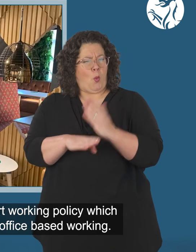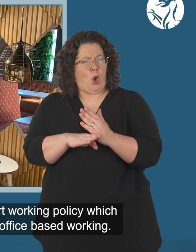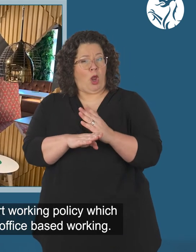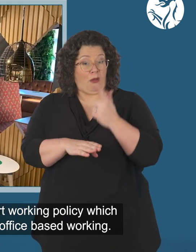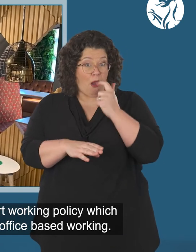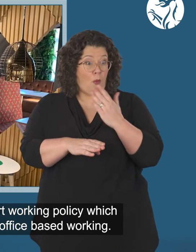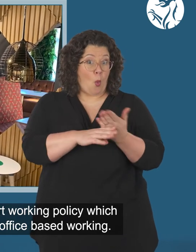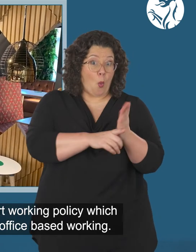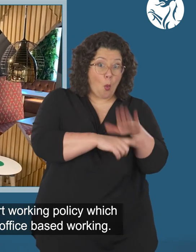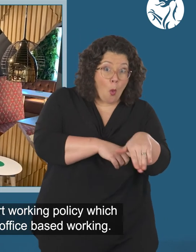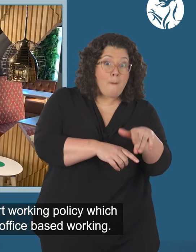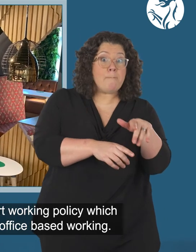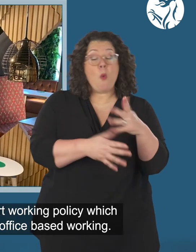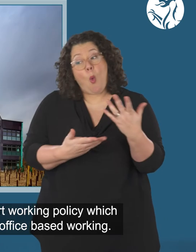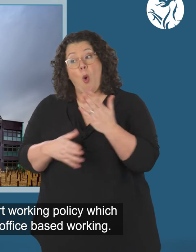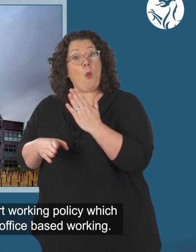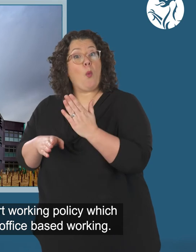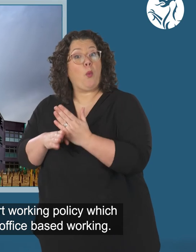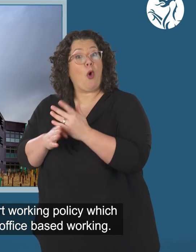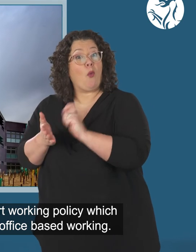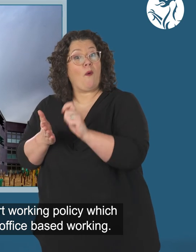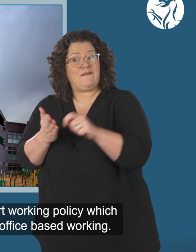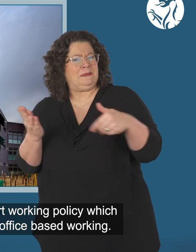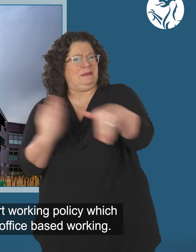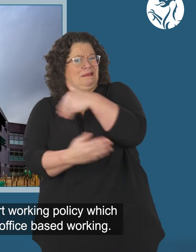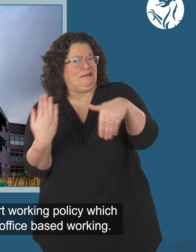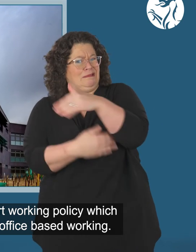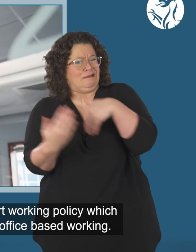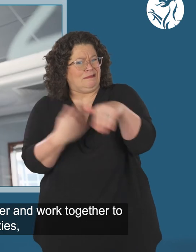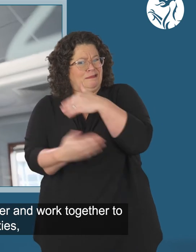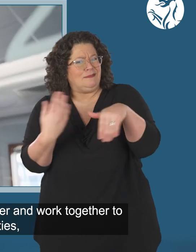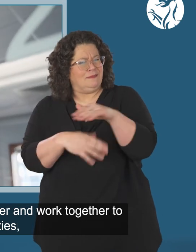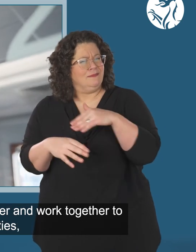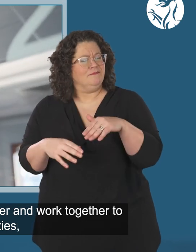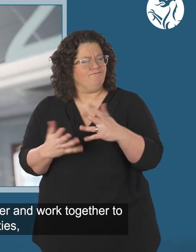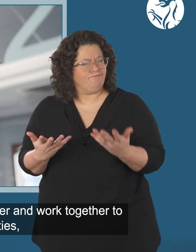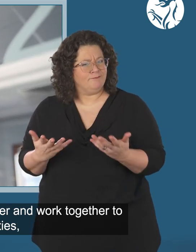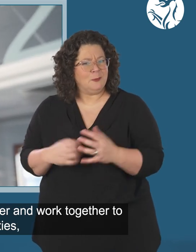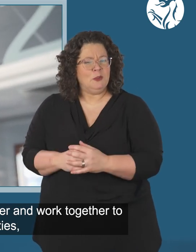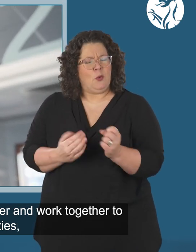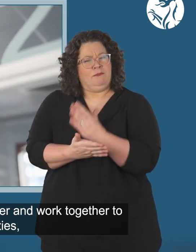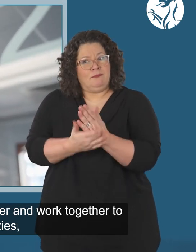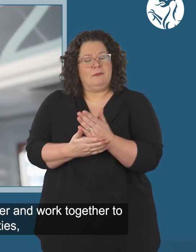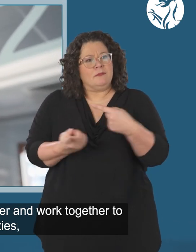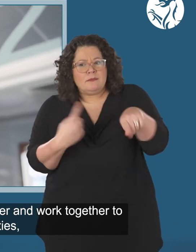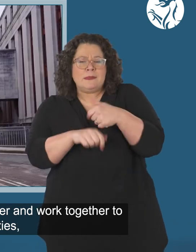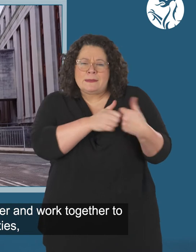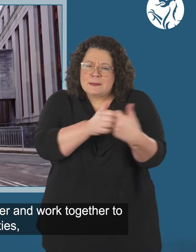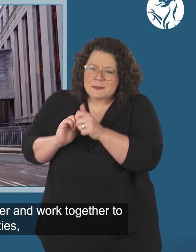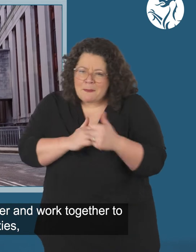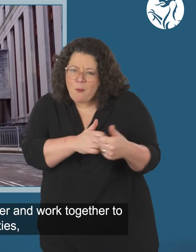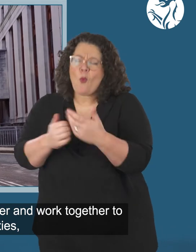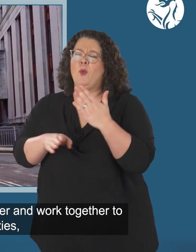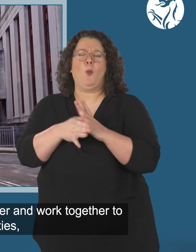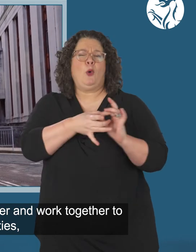polisi gweithio'n glyfar sy'n anog cyfiniad o weithio gartref ac yn y swyddfa. Mae hyn yn engalluogi ni i gefnogi ein gilydd